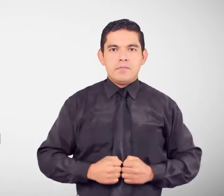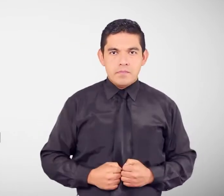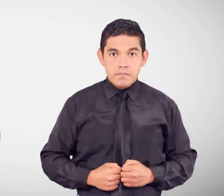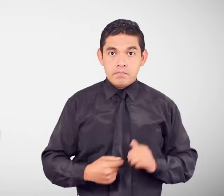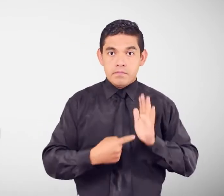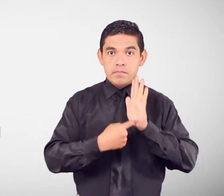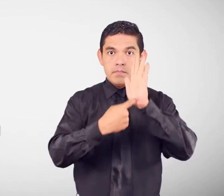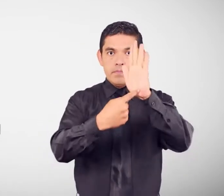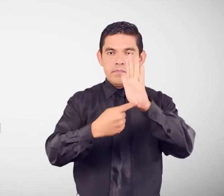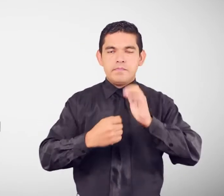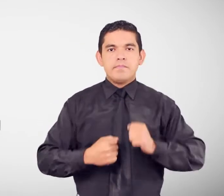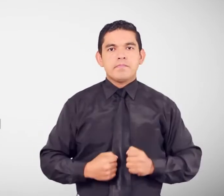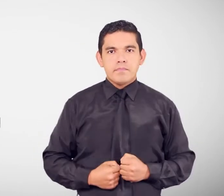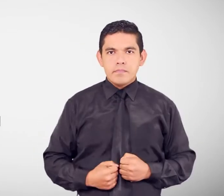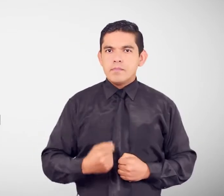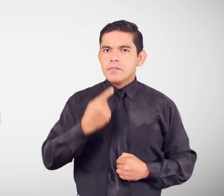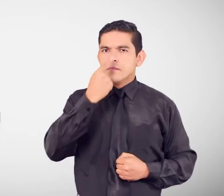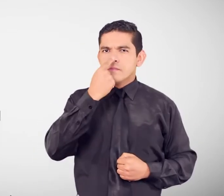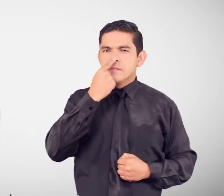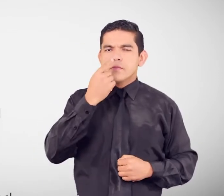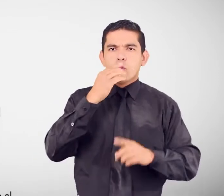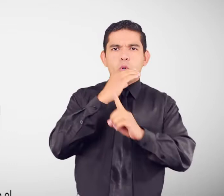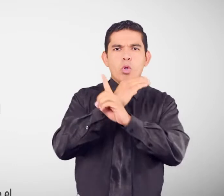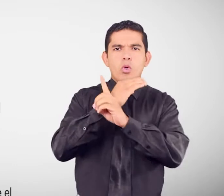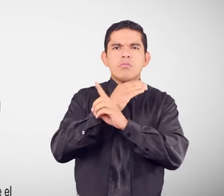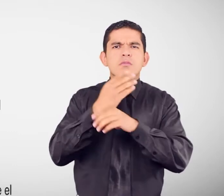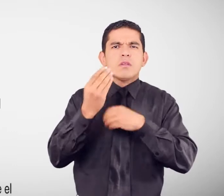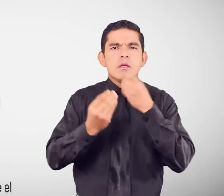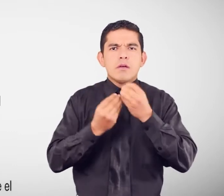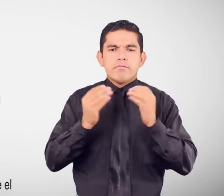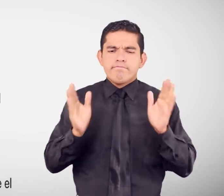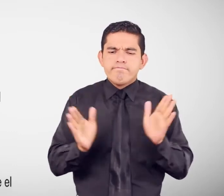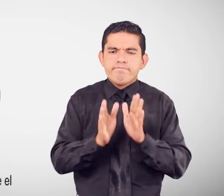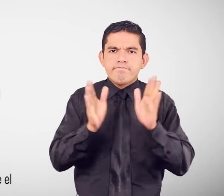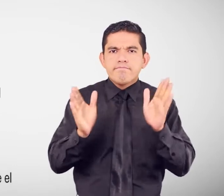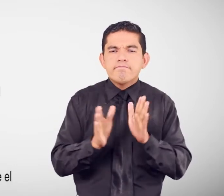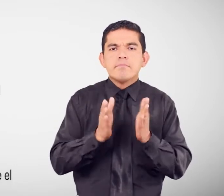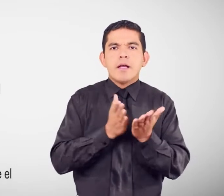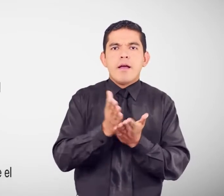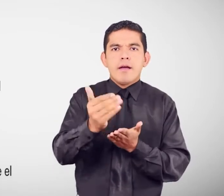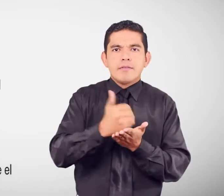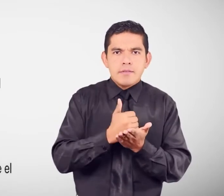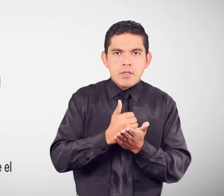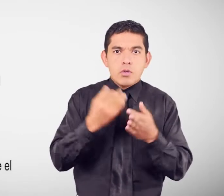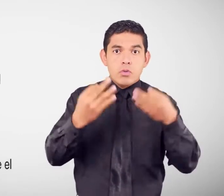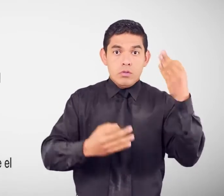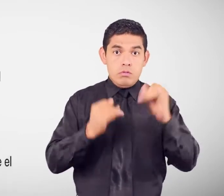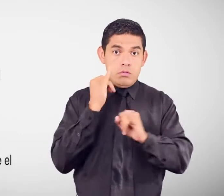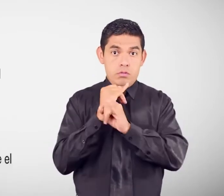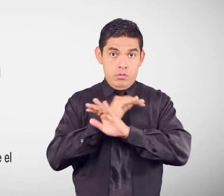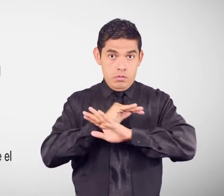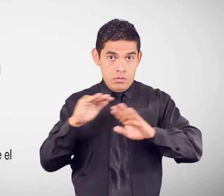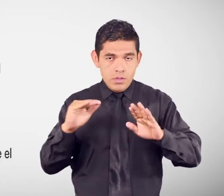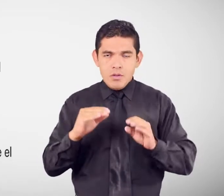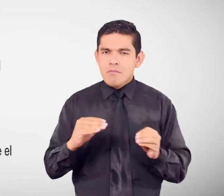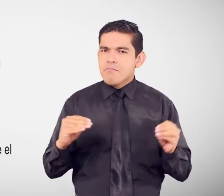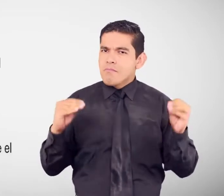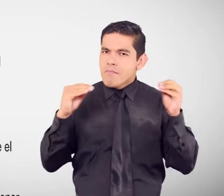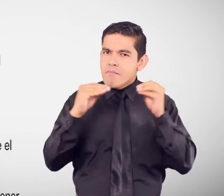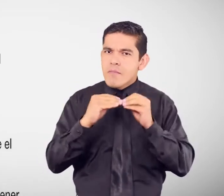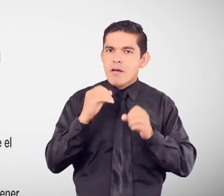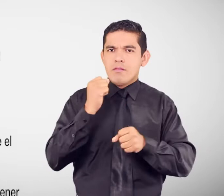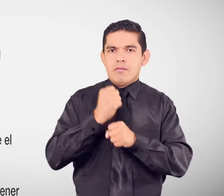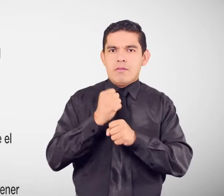Presentación. El interés del CONADIS no es sólo fomentar el acceso a la justicia desde el ámbito institucional, sino también el